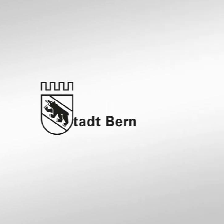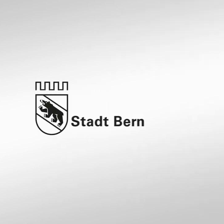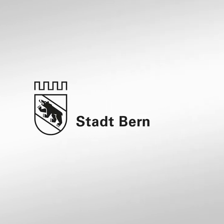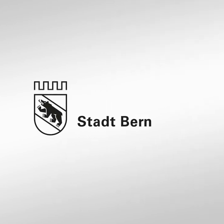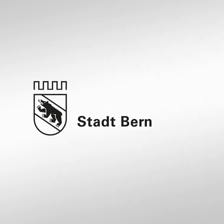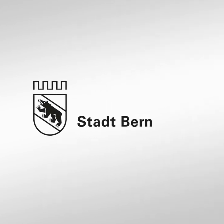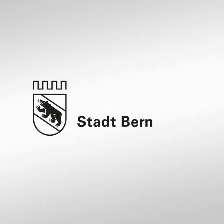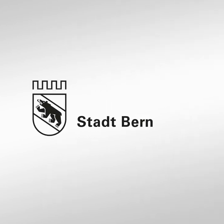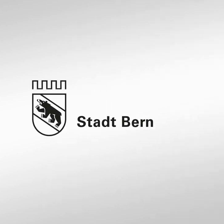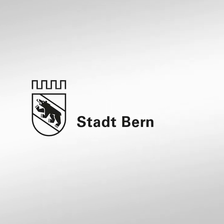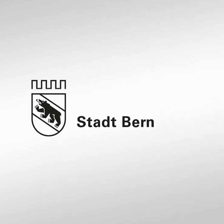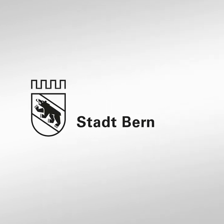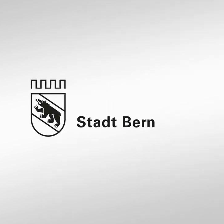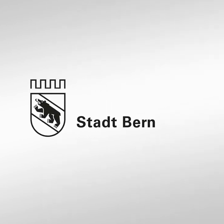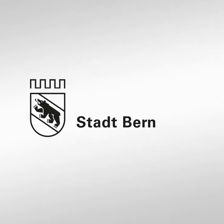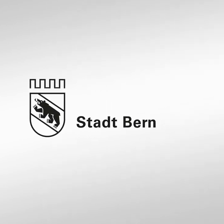Dies ist eine Information der Stadt Bern.